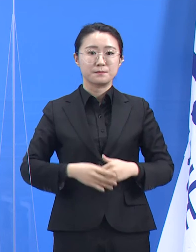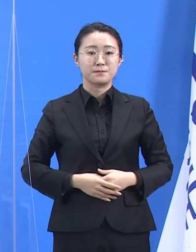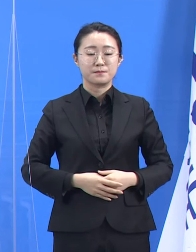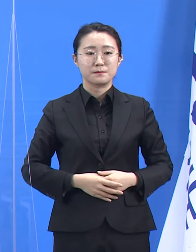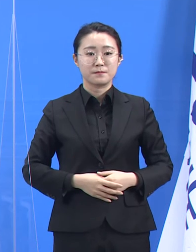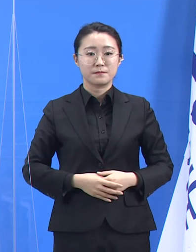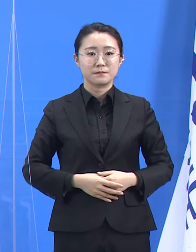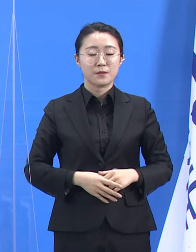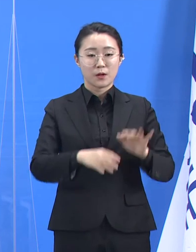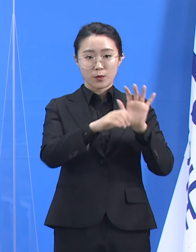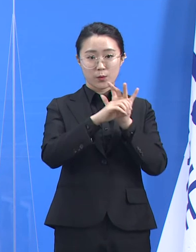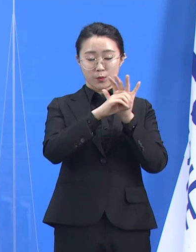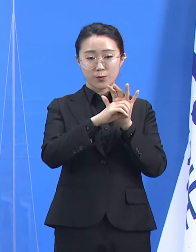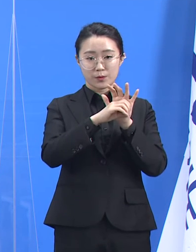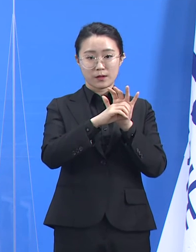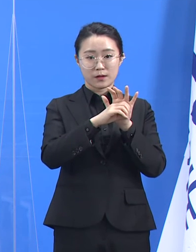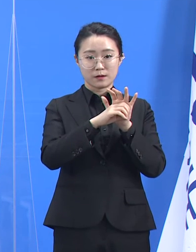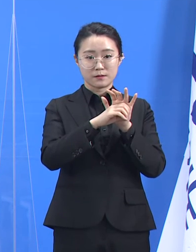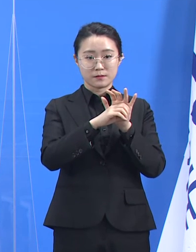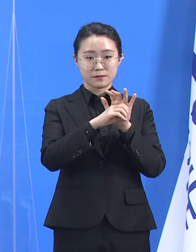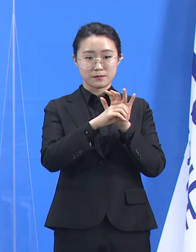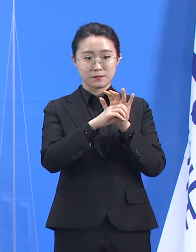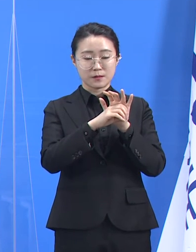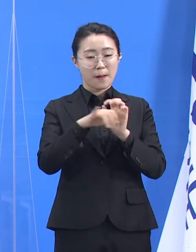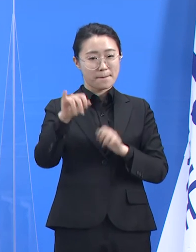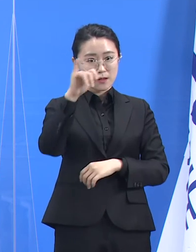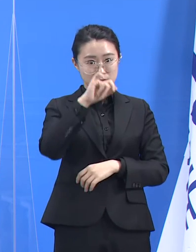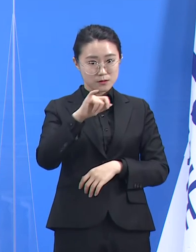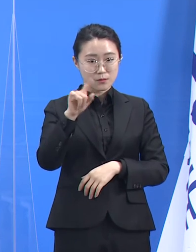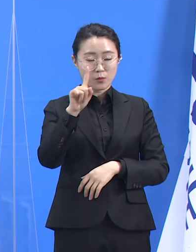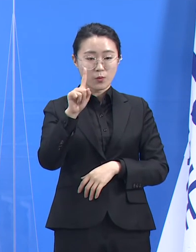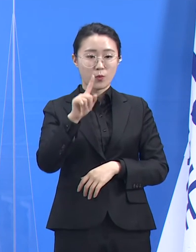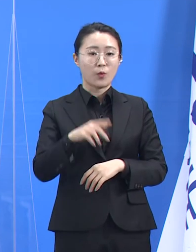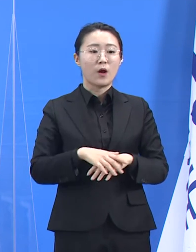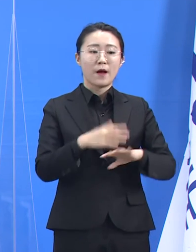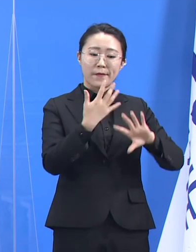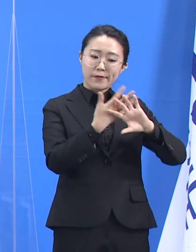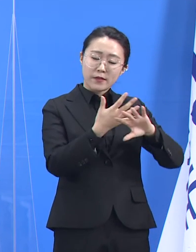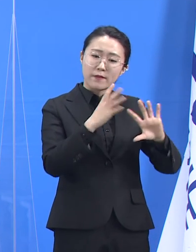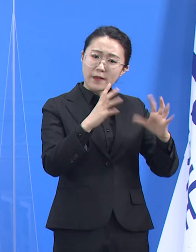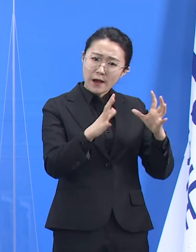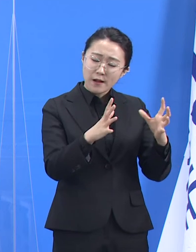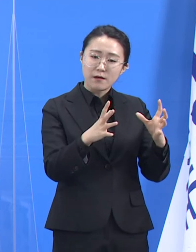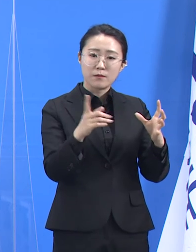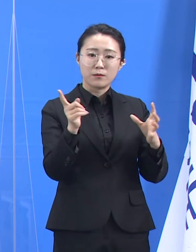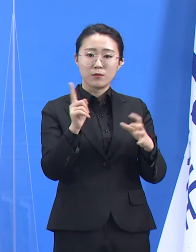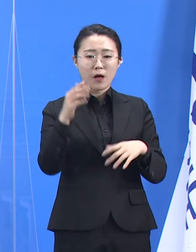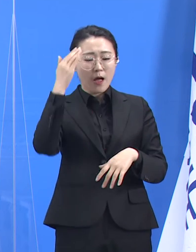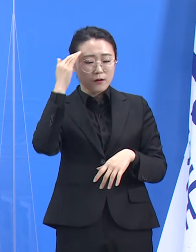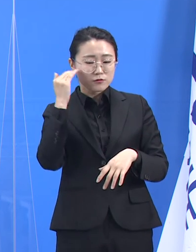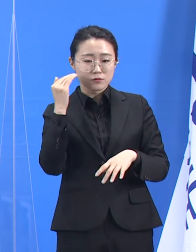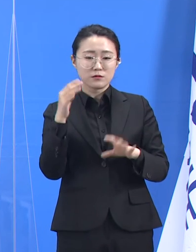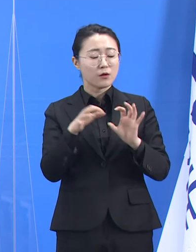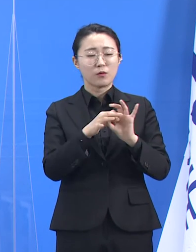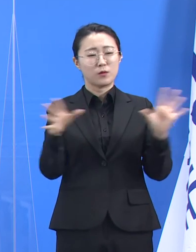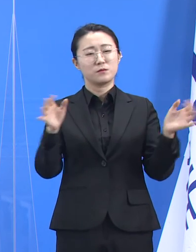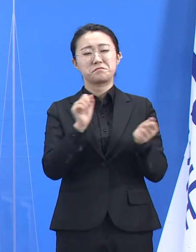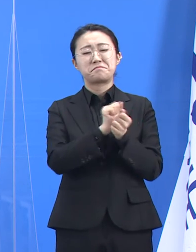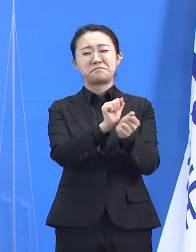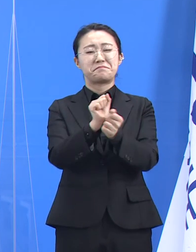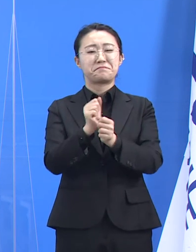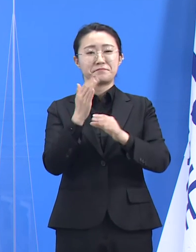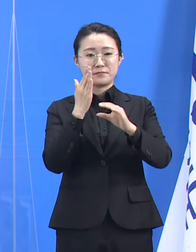코로나19 바이러스가 민족이나 국적을 가려가며 전파되지는 않습니다. 당연한